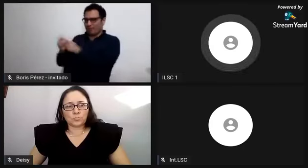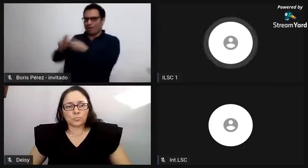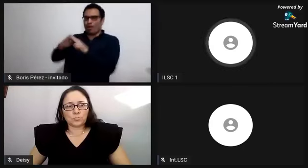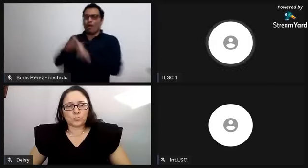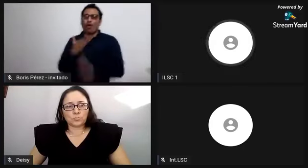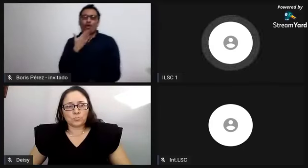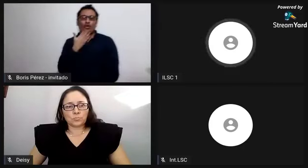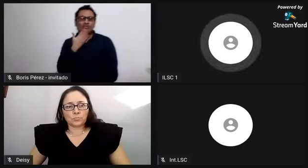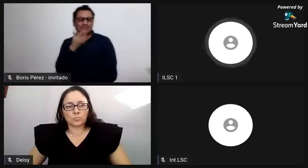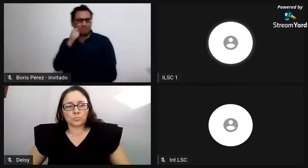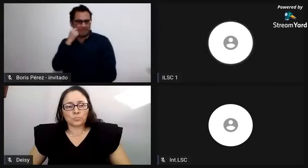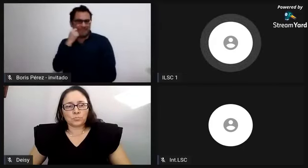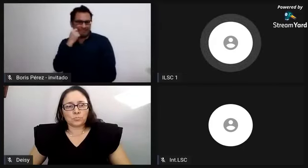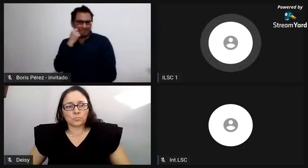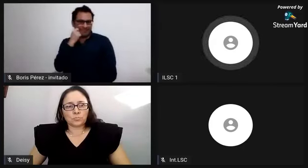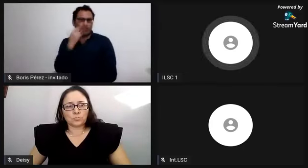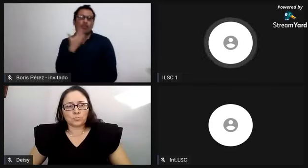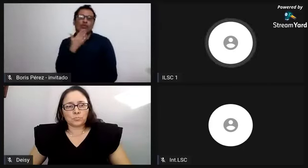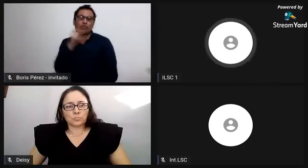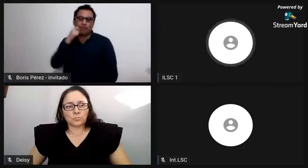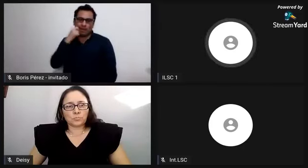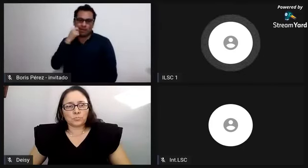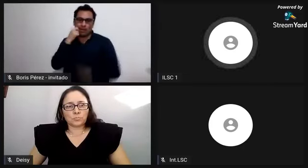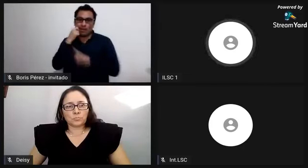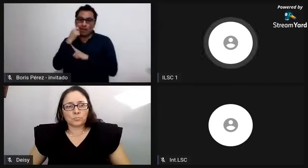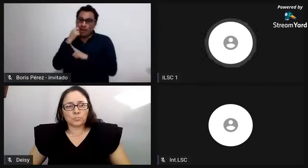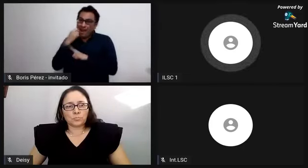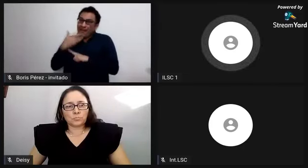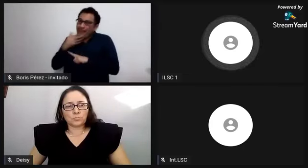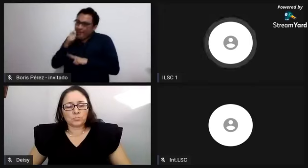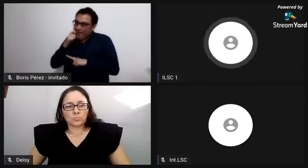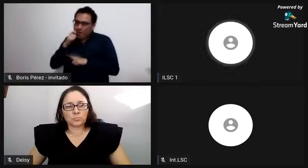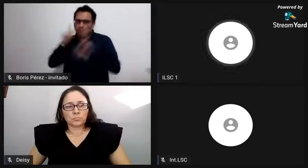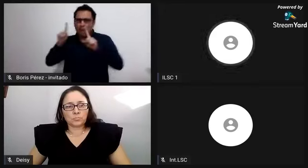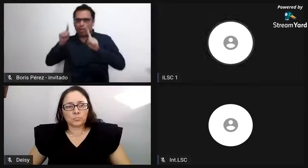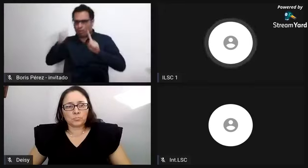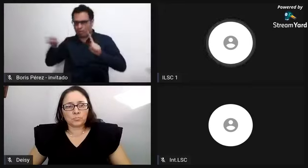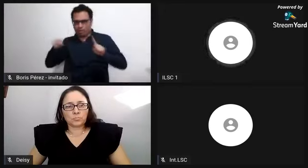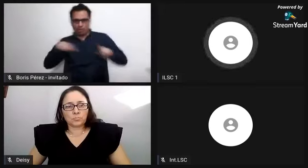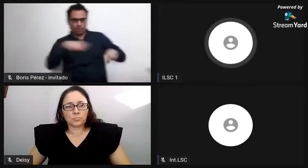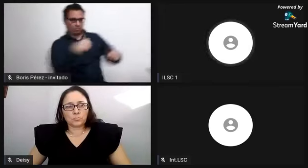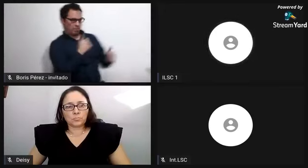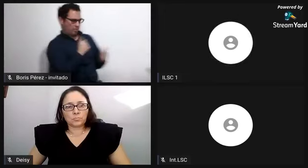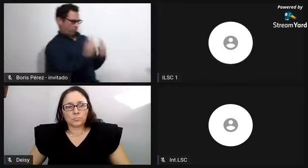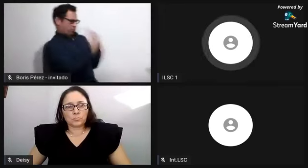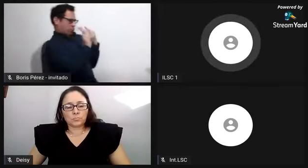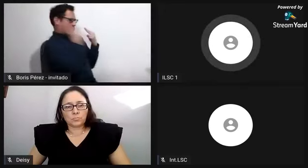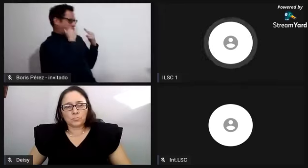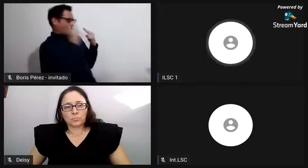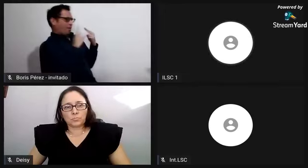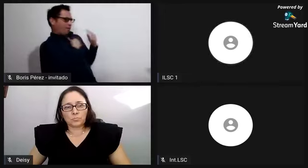ya que se enriquece con algunos aspectos culturales, costumbres,